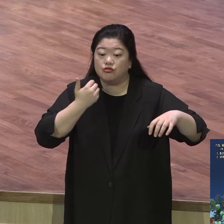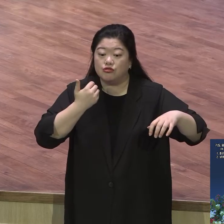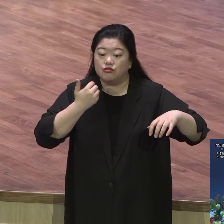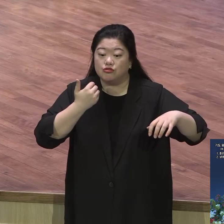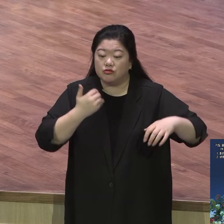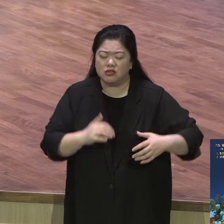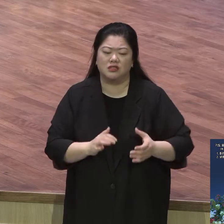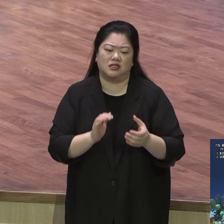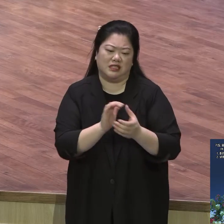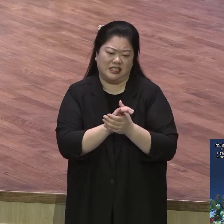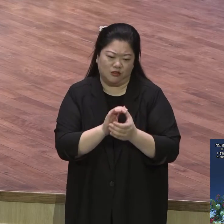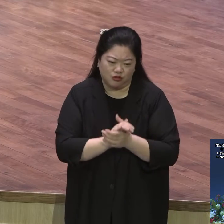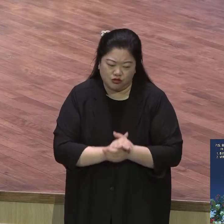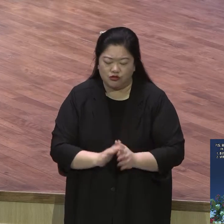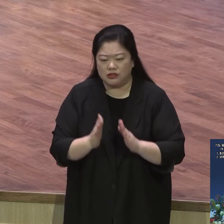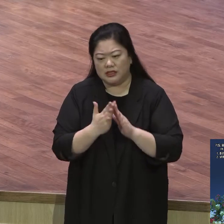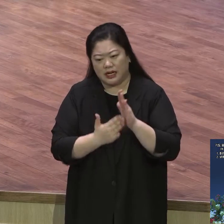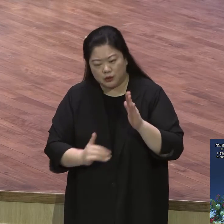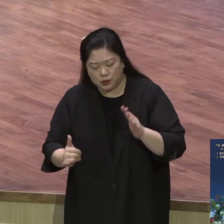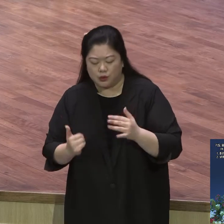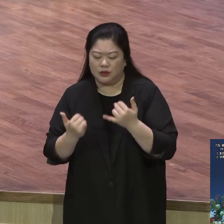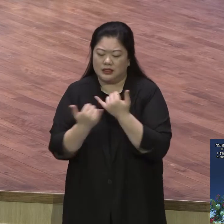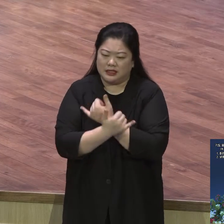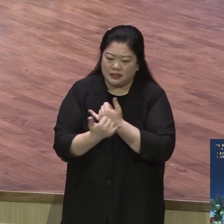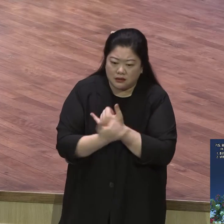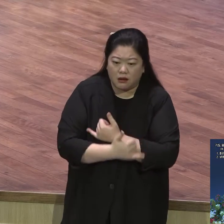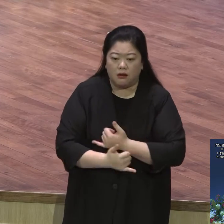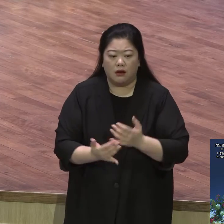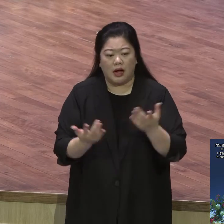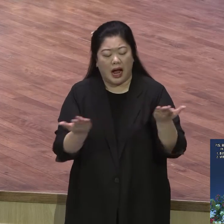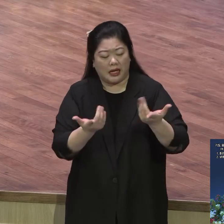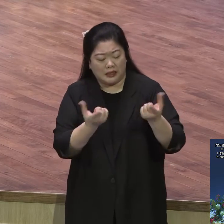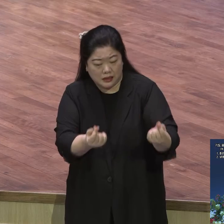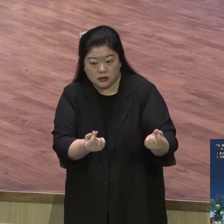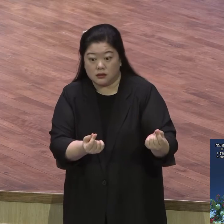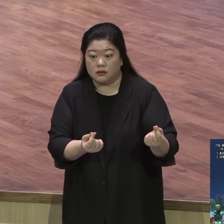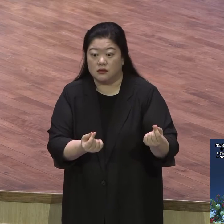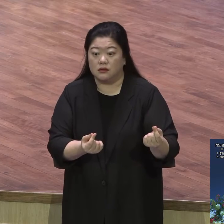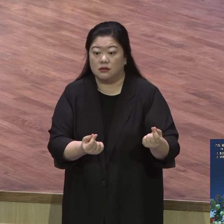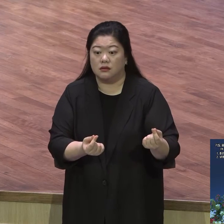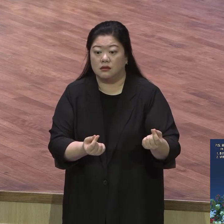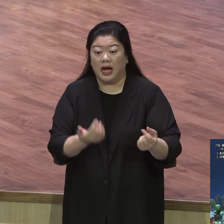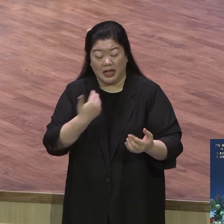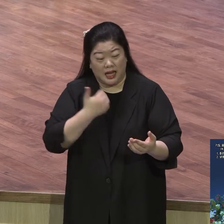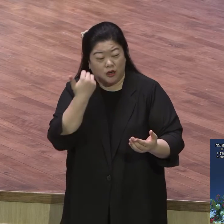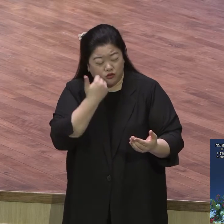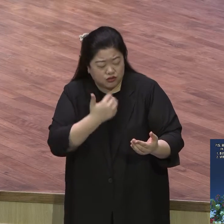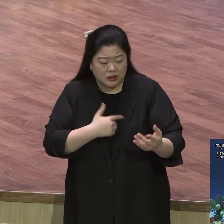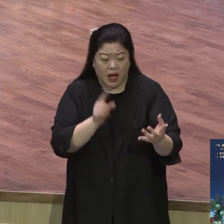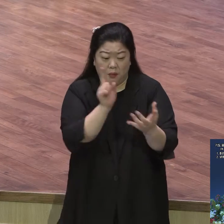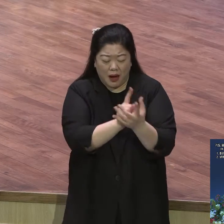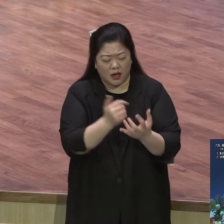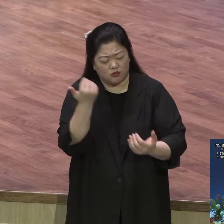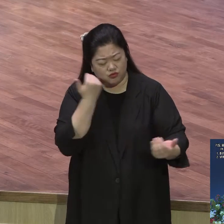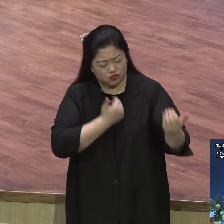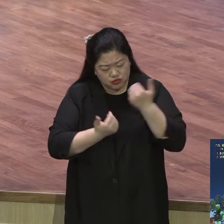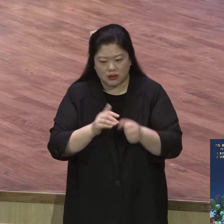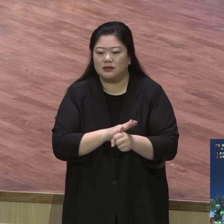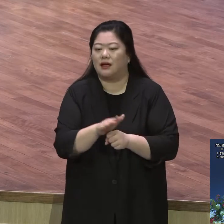사랑하라 이것이 가장 큰 구약의 가르침이다 그런데 오늘